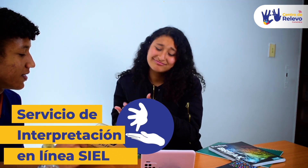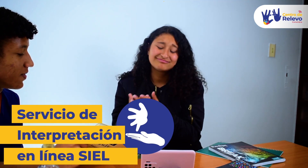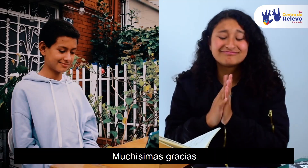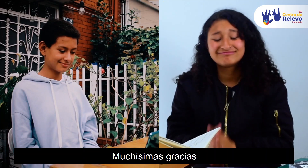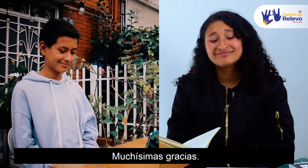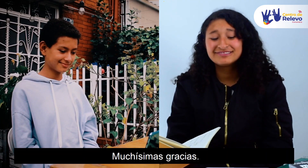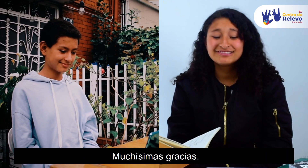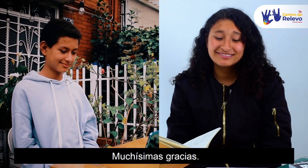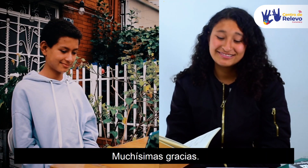Muchísimas gracias.